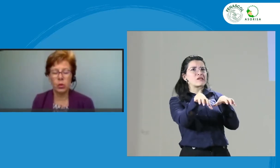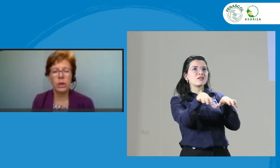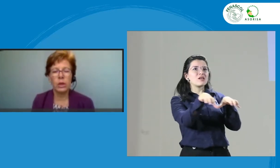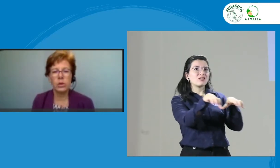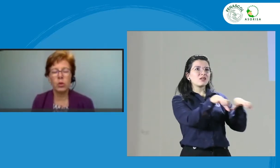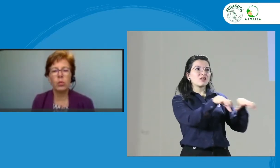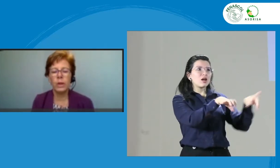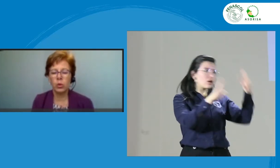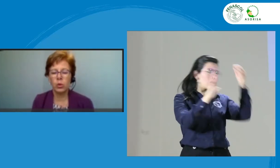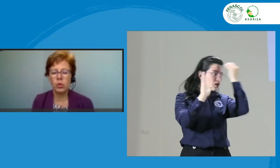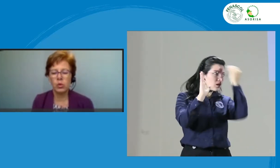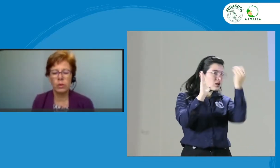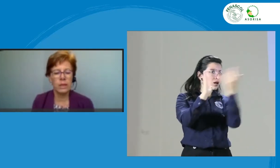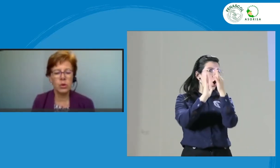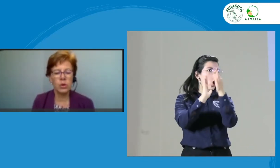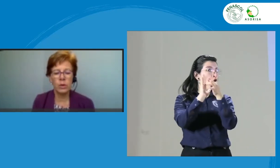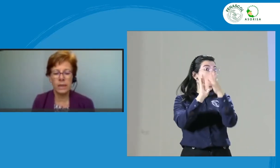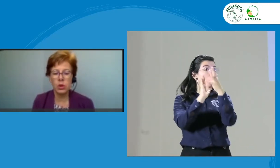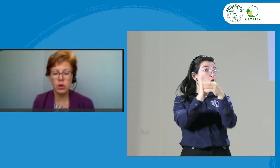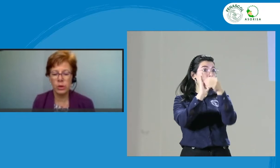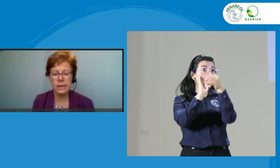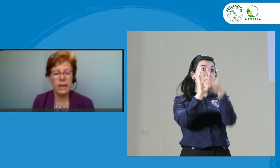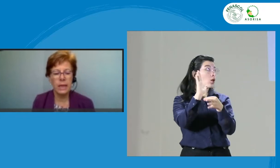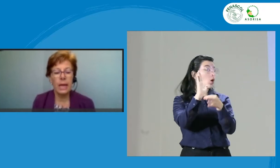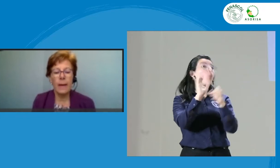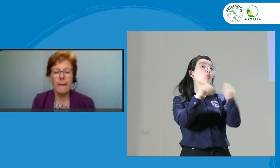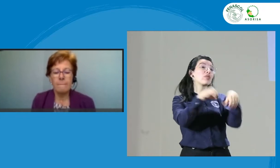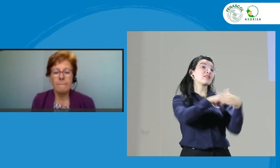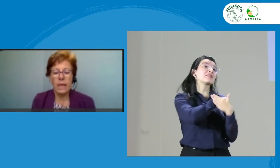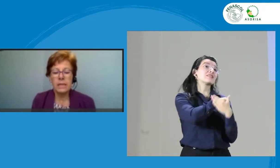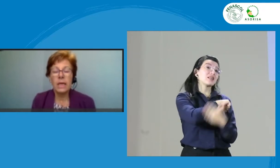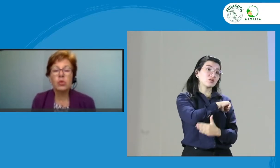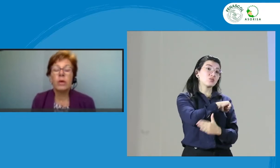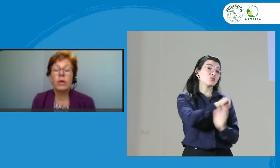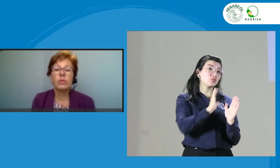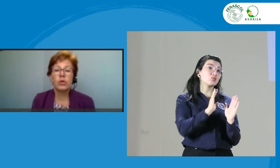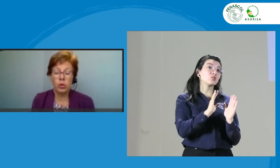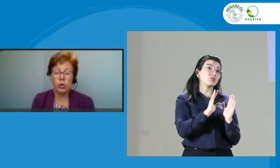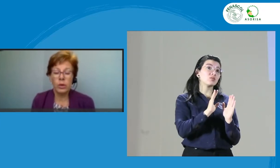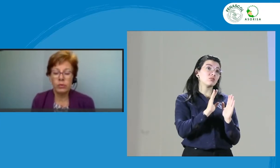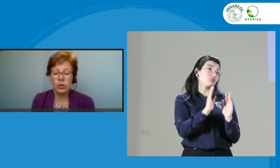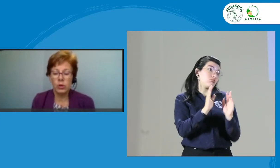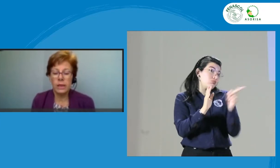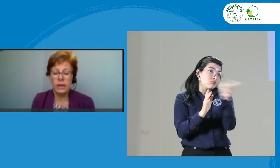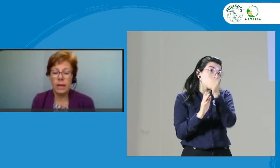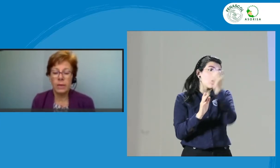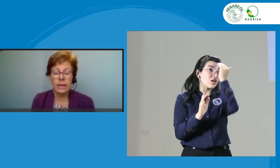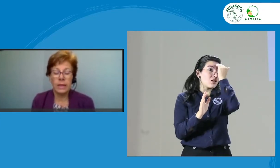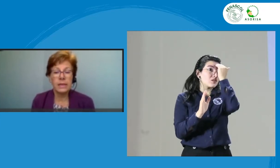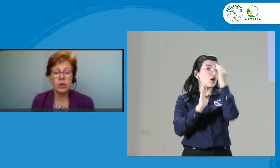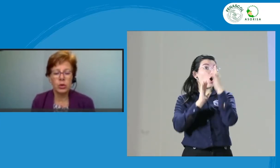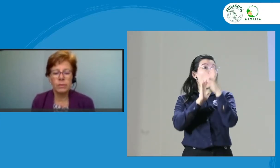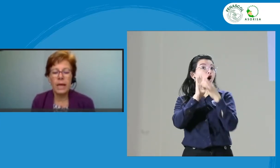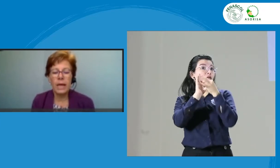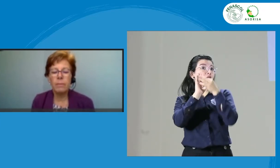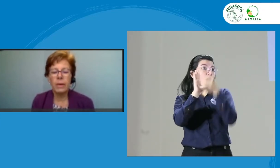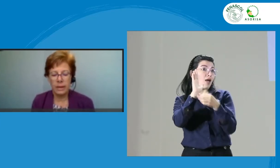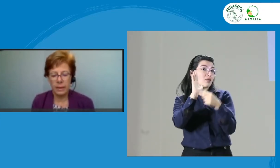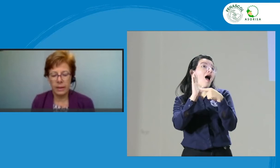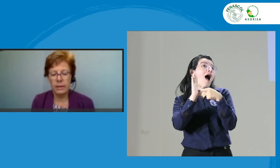que no estén cumpliendo con sus deberes y obligaciones. Esta es una función, una función de aplicar sanciones. Va a depender de